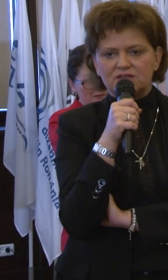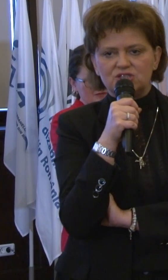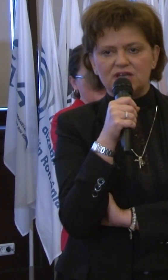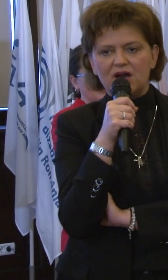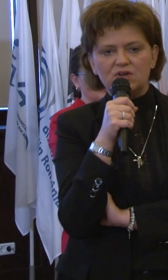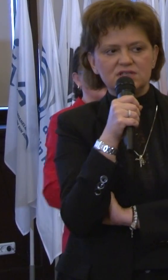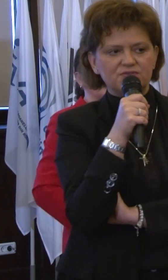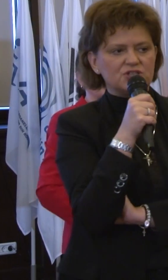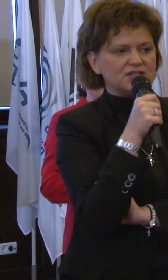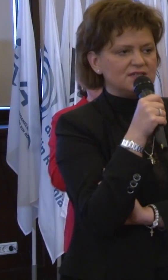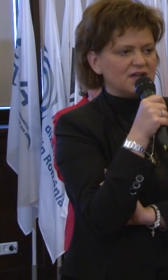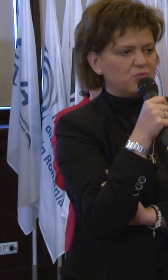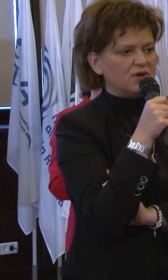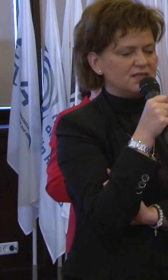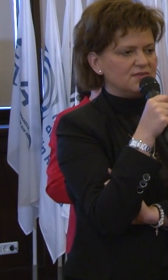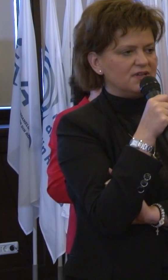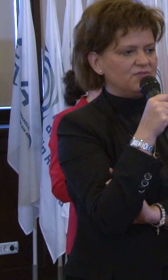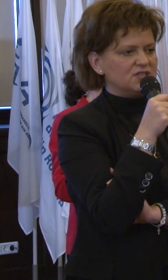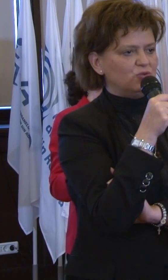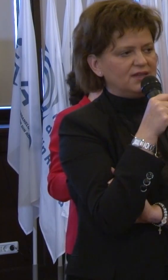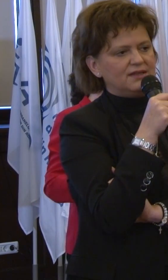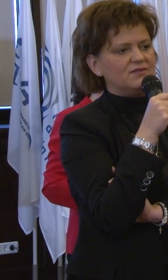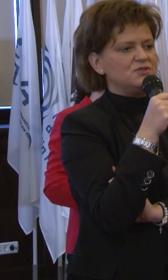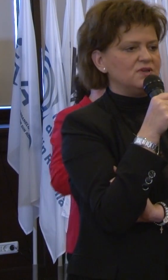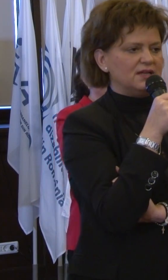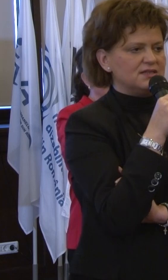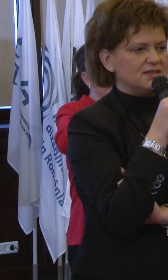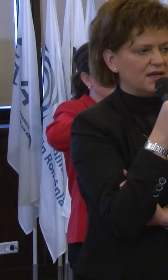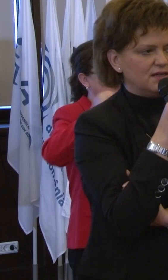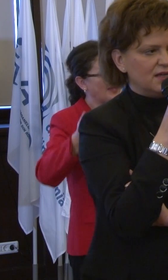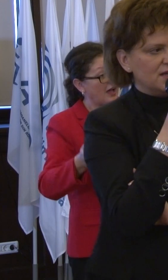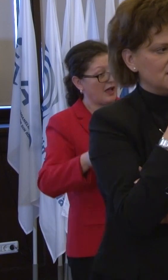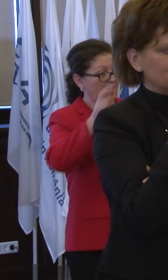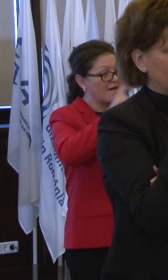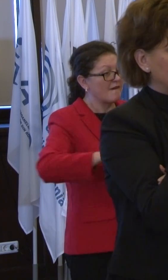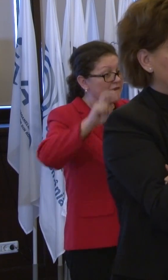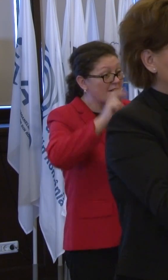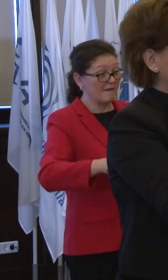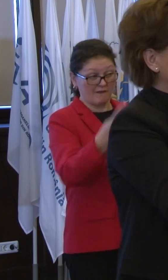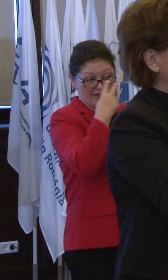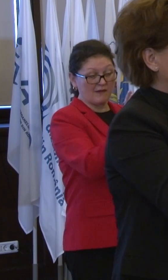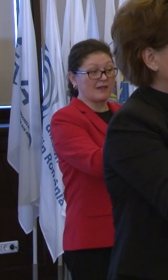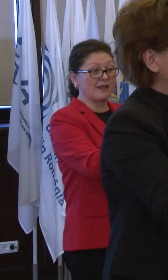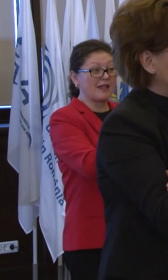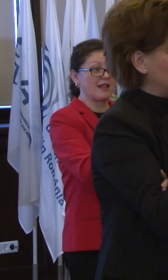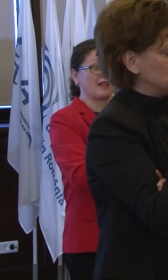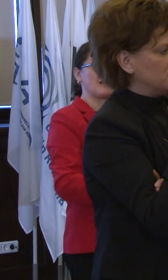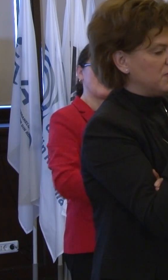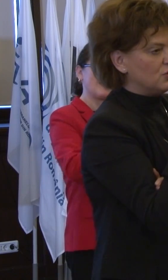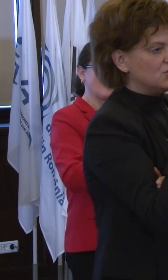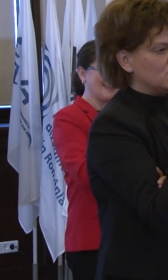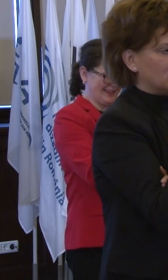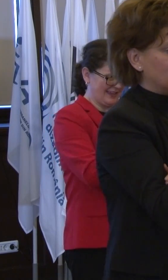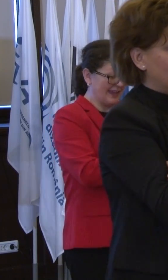nu-i adevărat. Ceneaul în sfârșit s-a apucat să verifice toate televiziunile din țară, să vadă dacă există traducere în